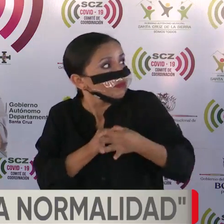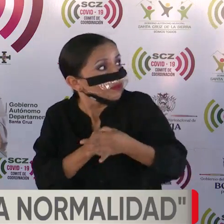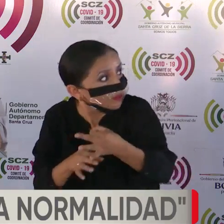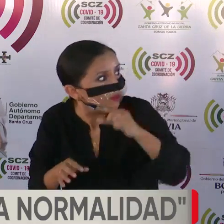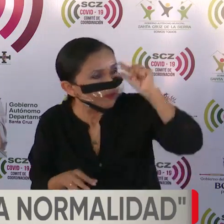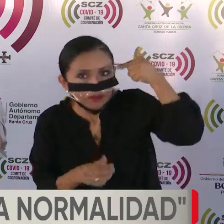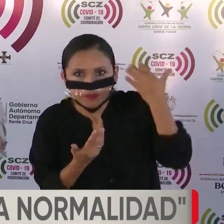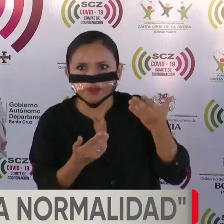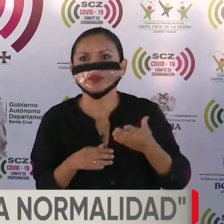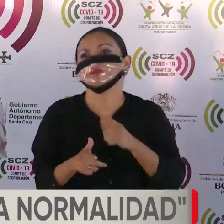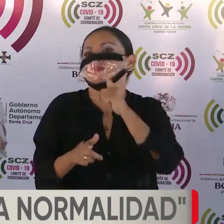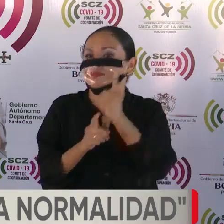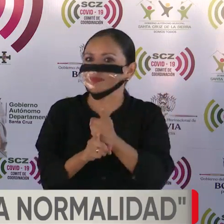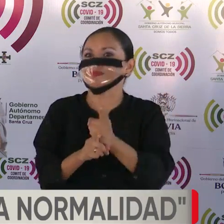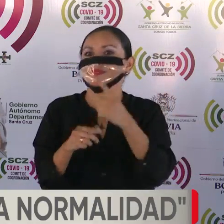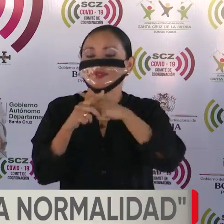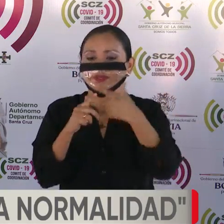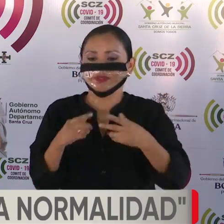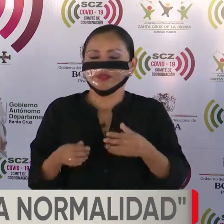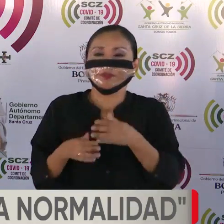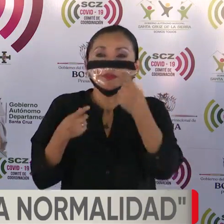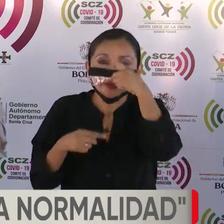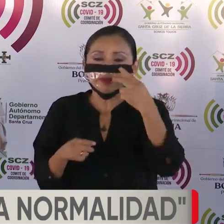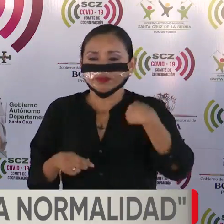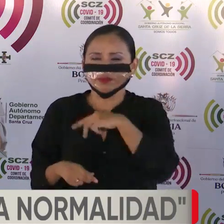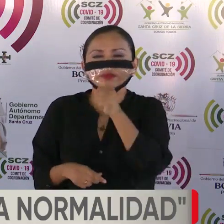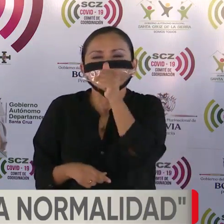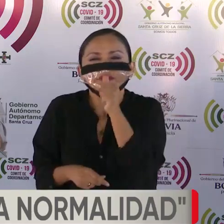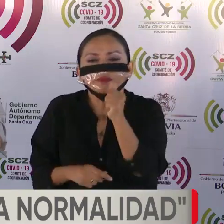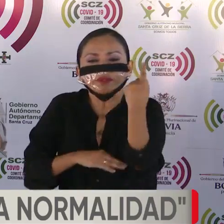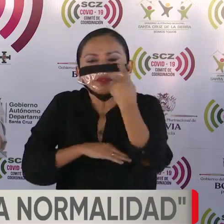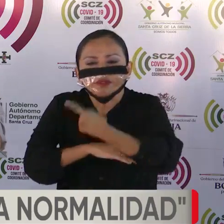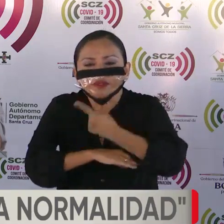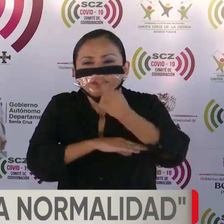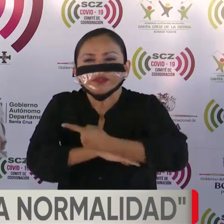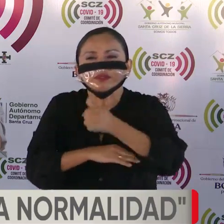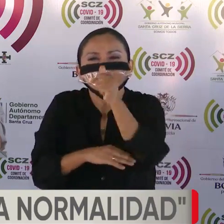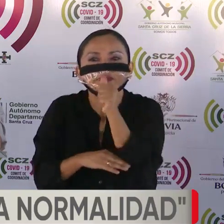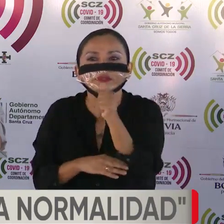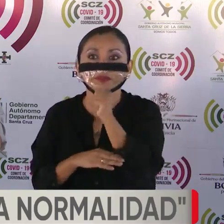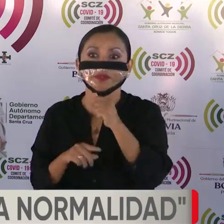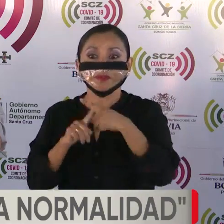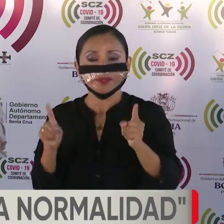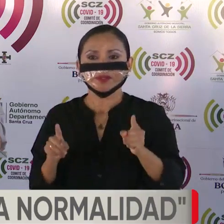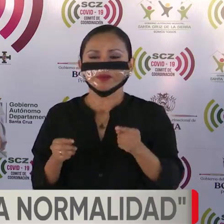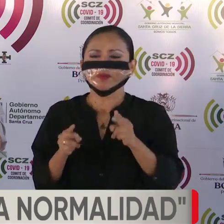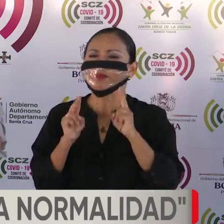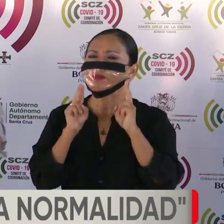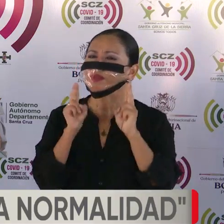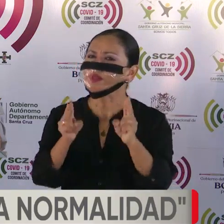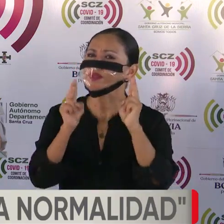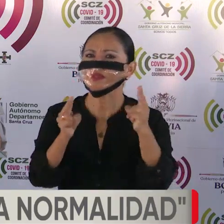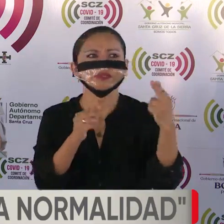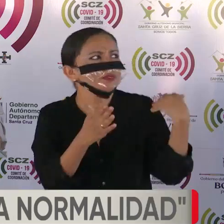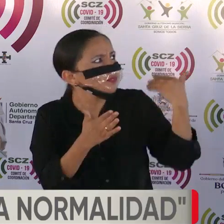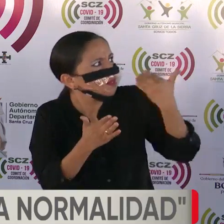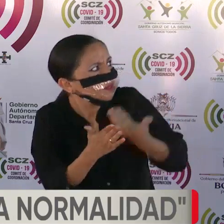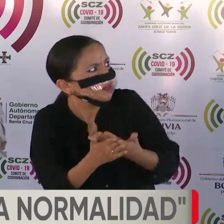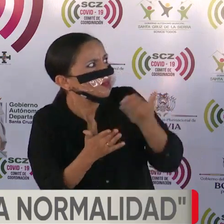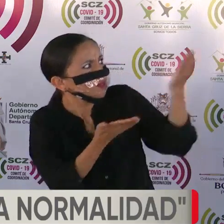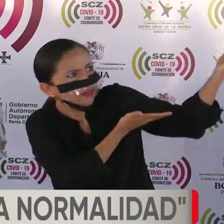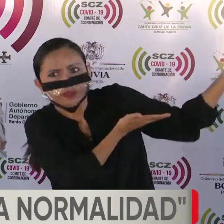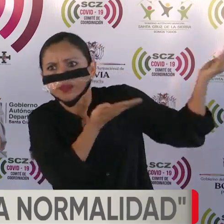Esto nos permitirá aguantar unos días más. Pero necesitamos con urgencia la llegada del